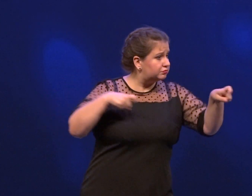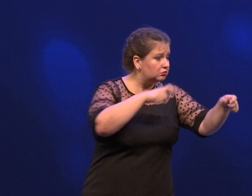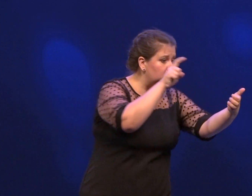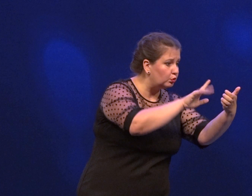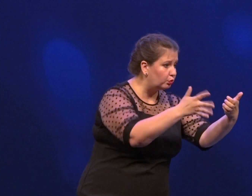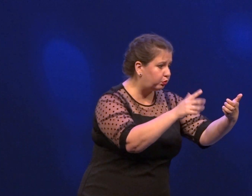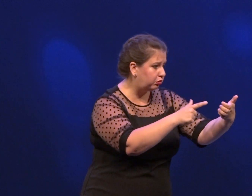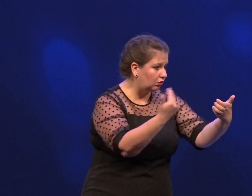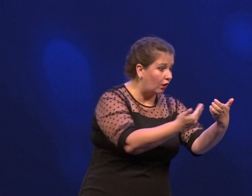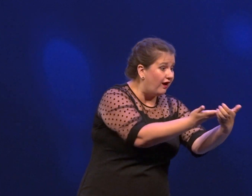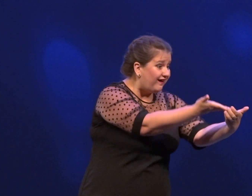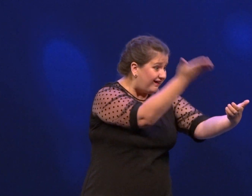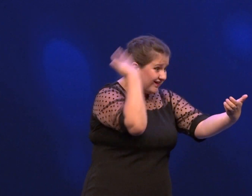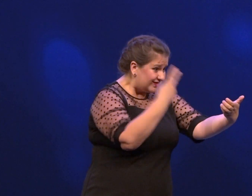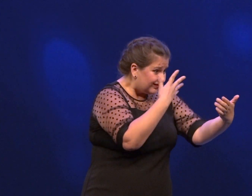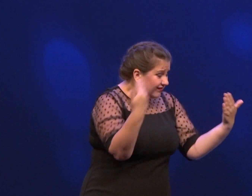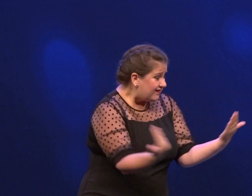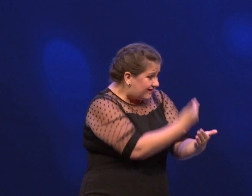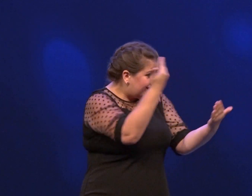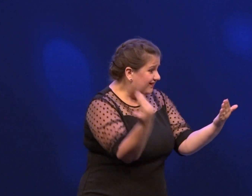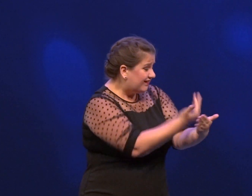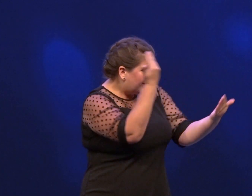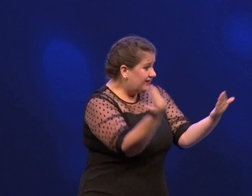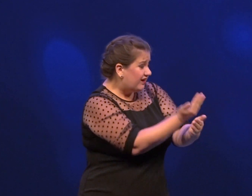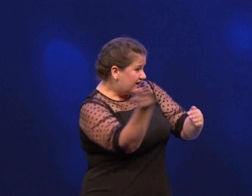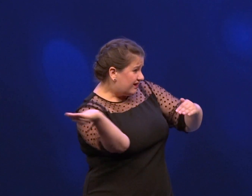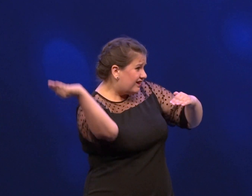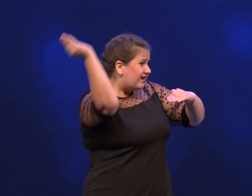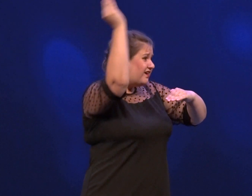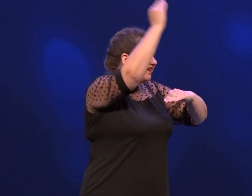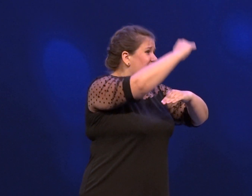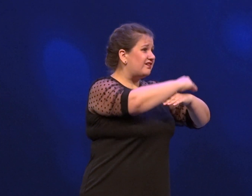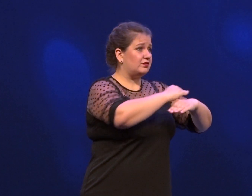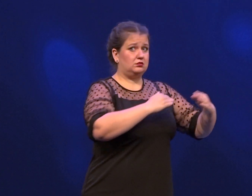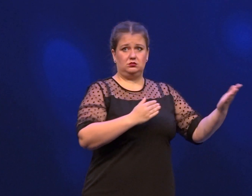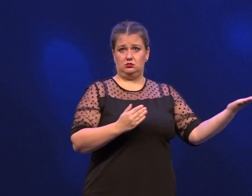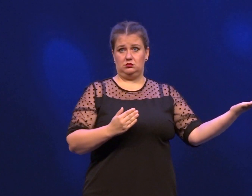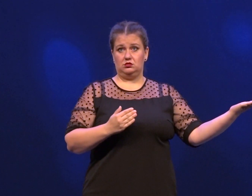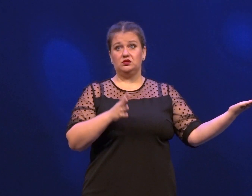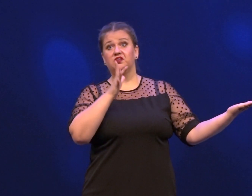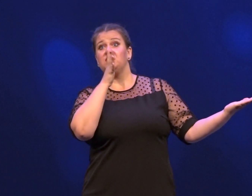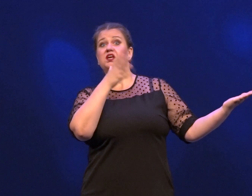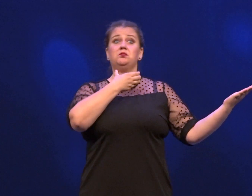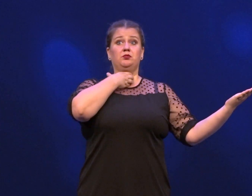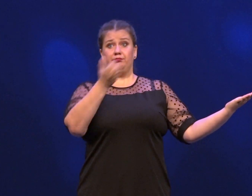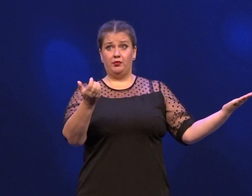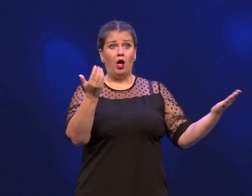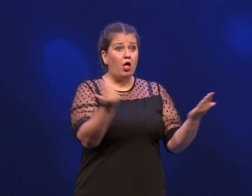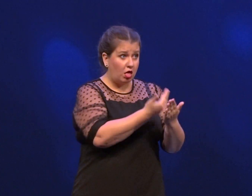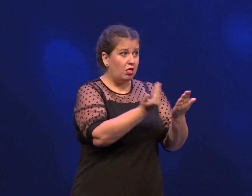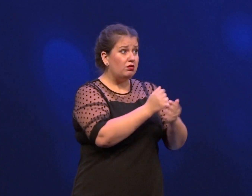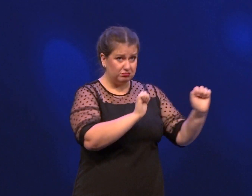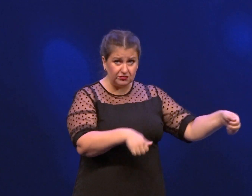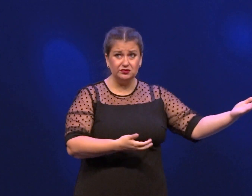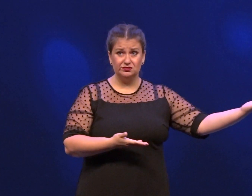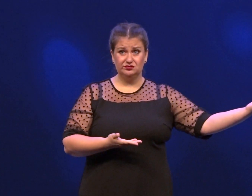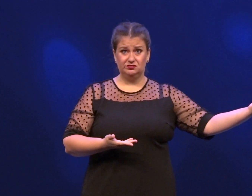долго разговаривает со своими подругами, делится с ними новостями. А на самом